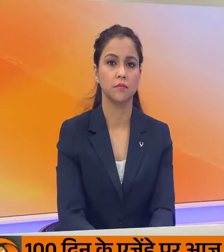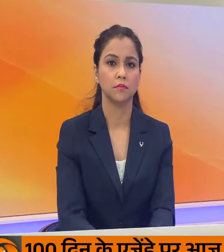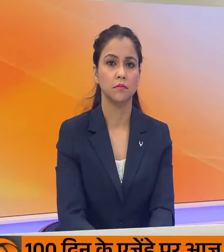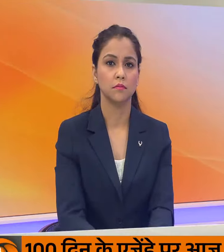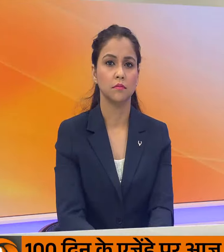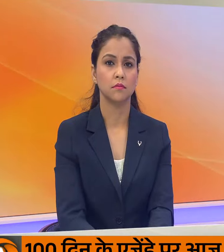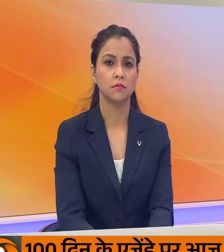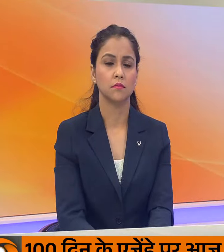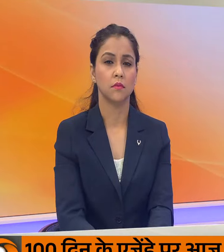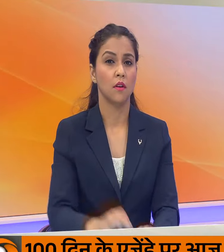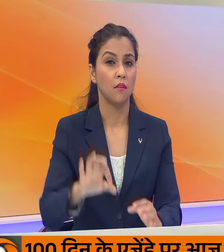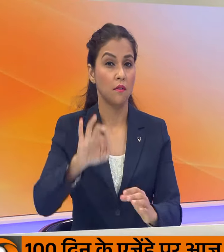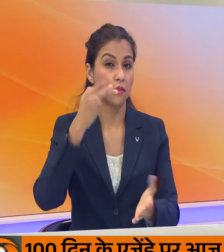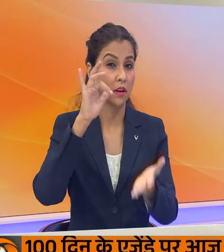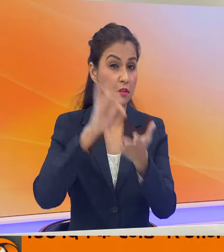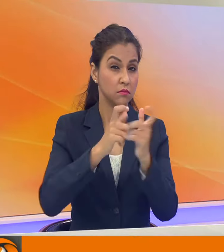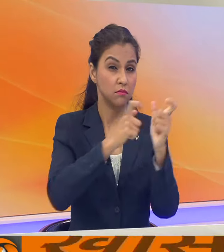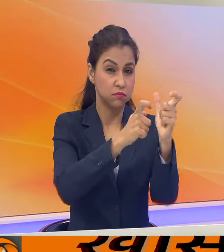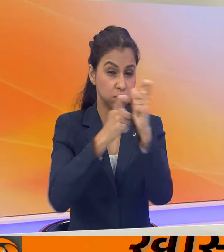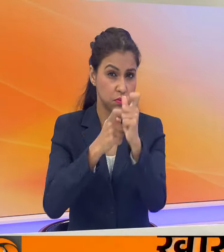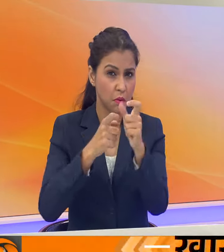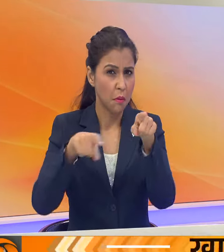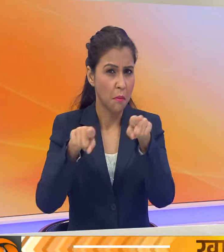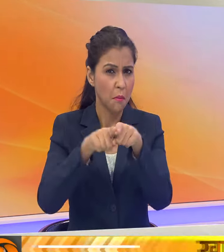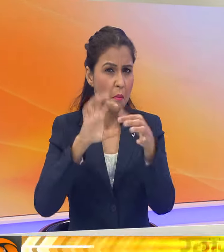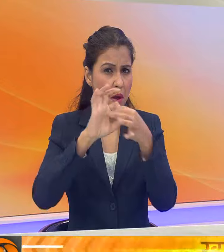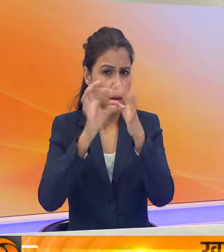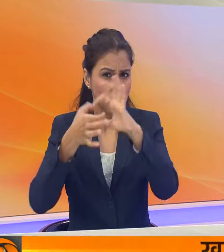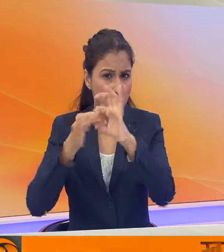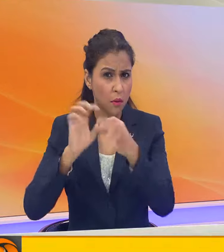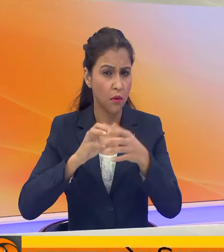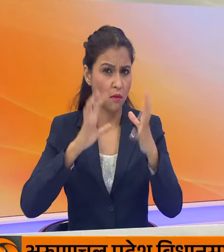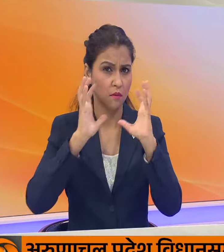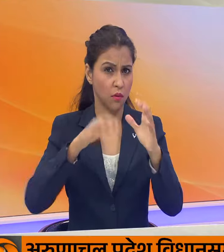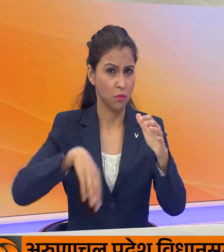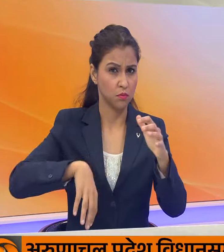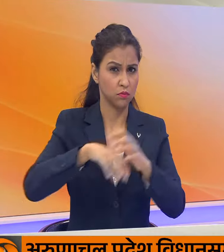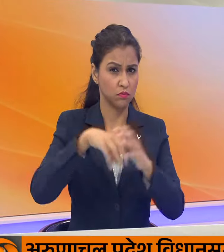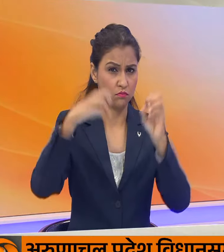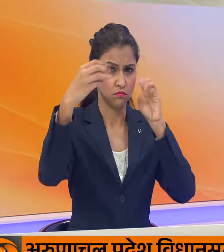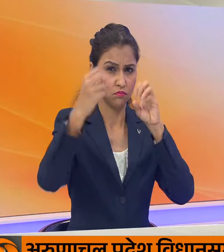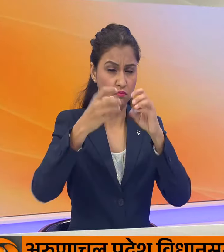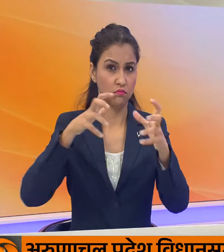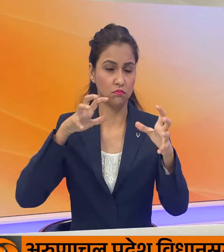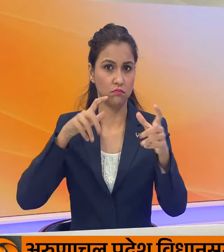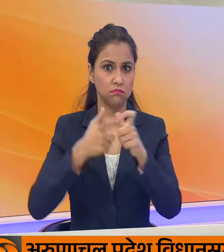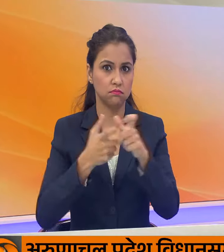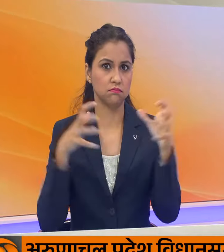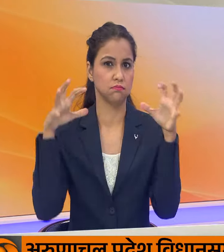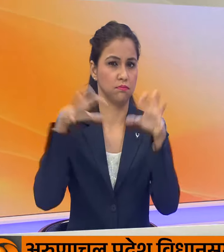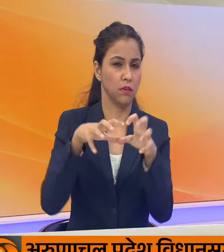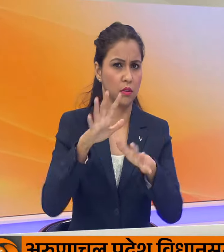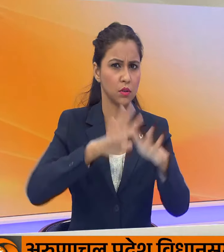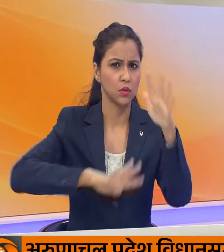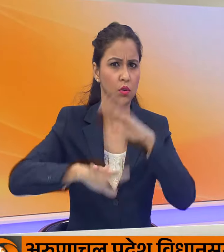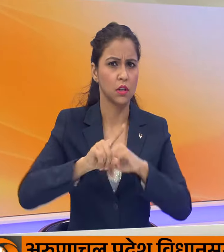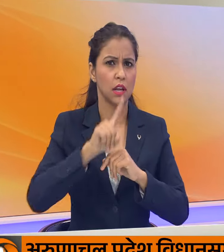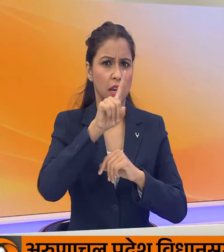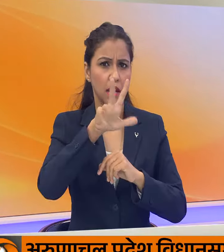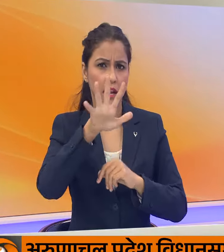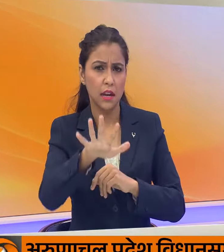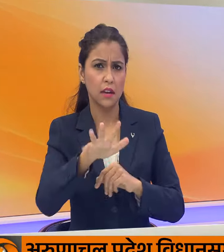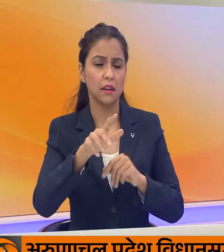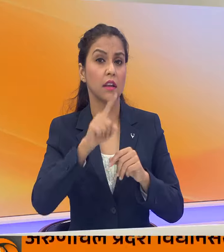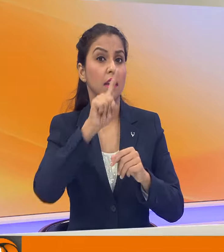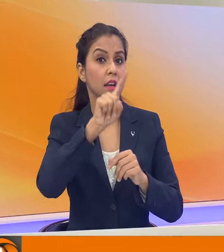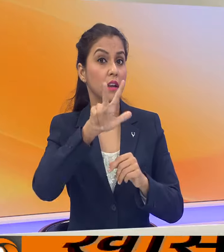फ्रांस के सुरक्षा बलो ने पेरिस ओलिंपिक के दौरान फुटबॉल स्टेडियूम पर आकरमन की योजना बनाने के मामले में एक 18 वर्षिय युवक